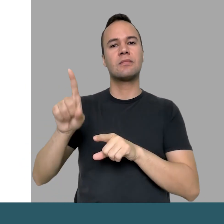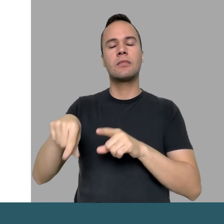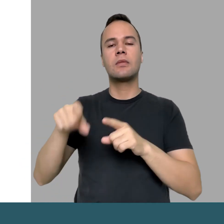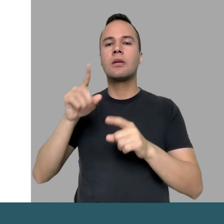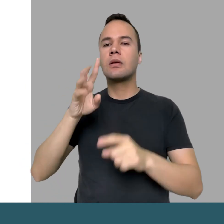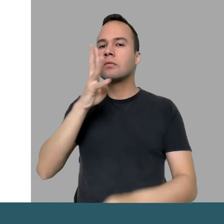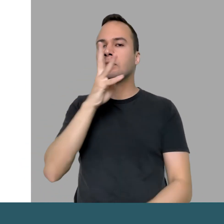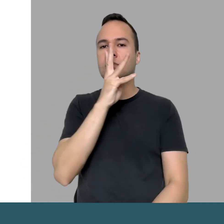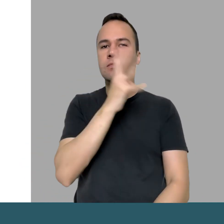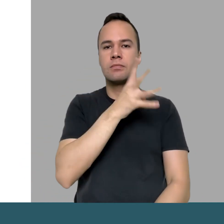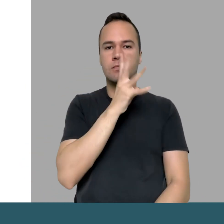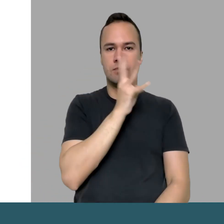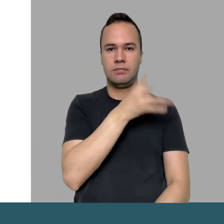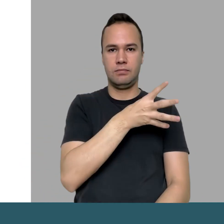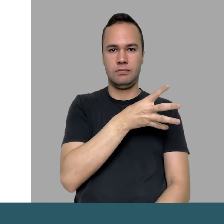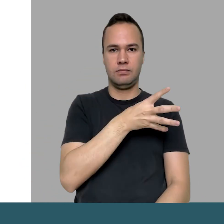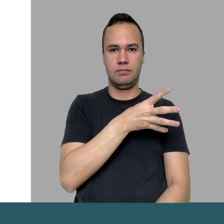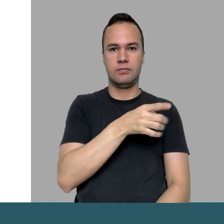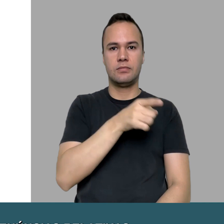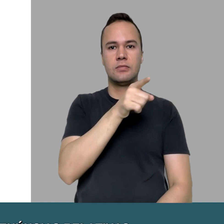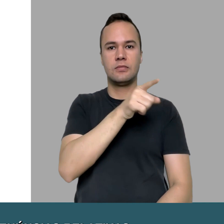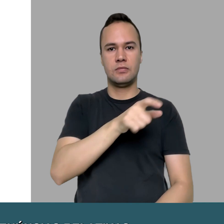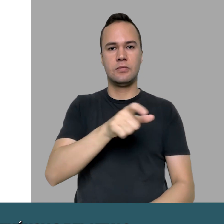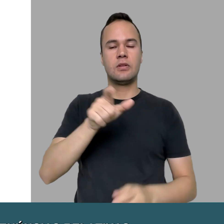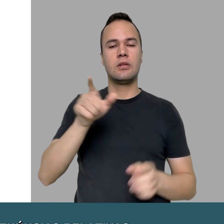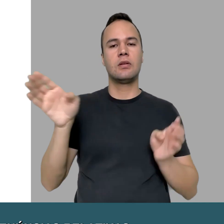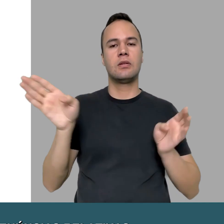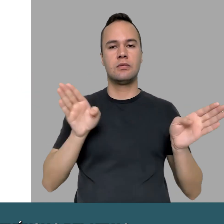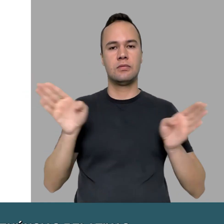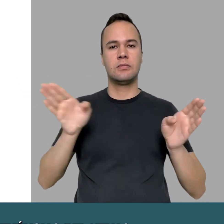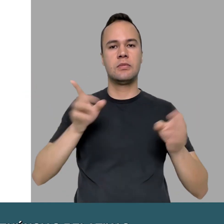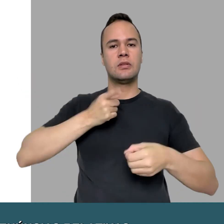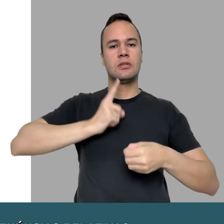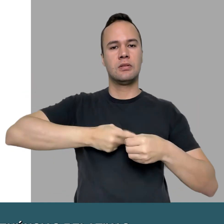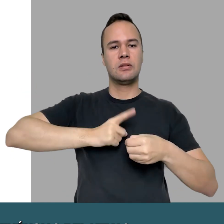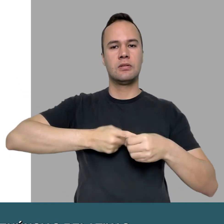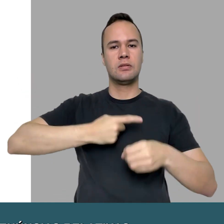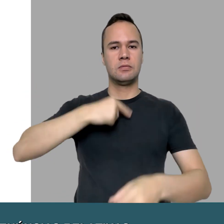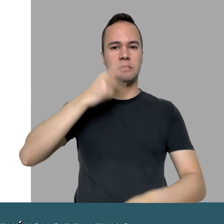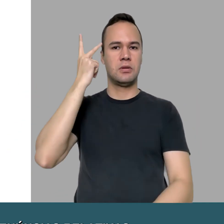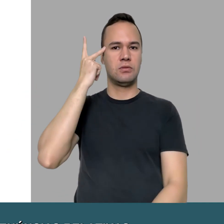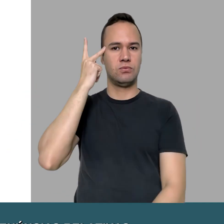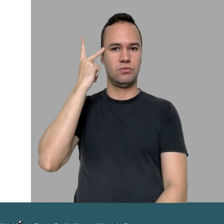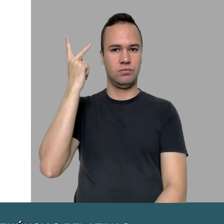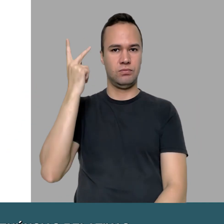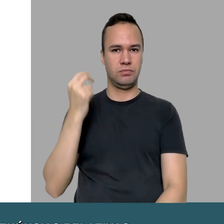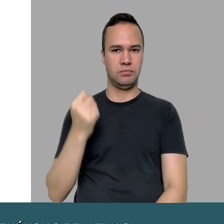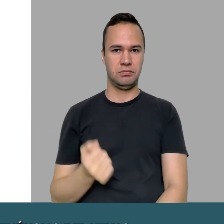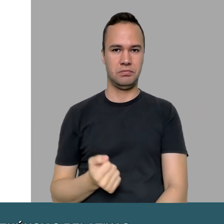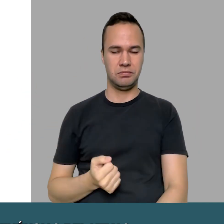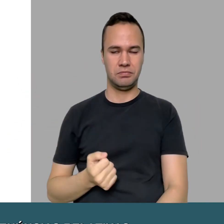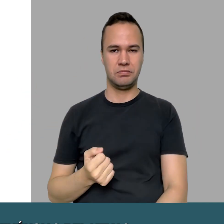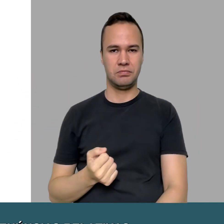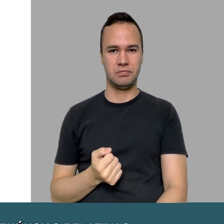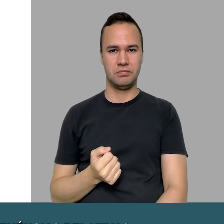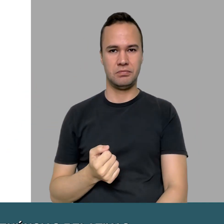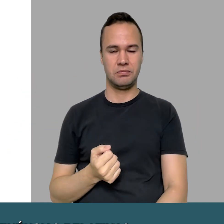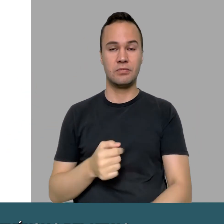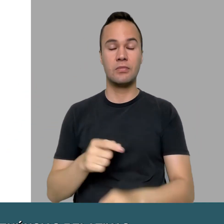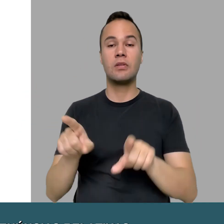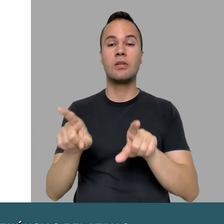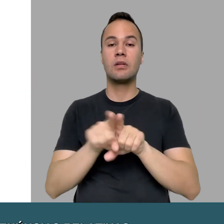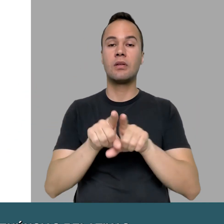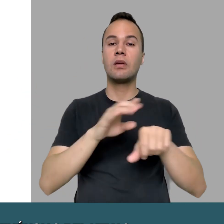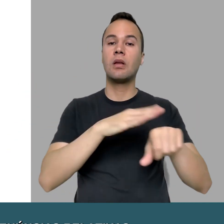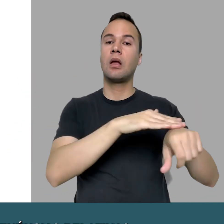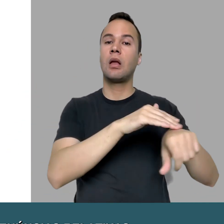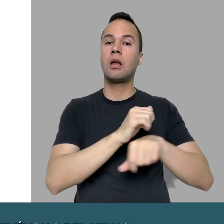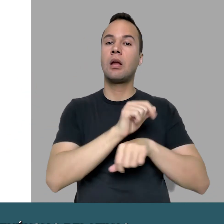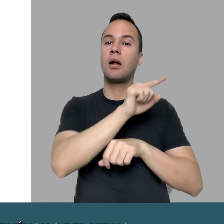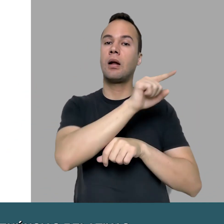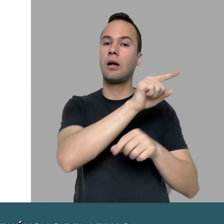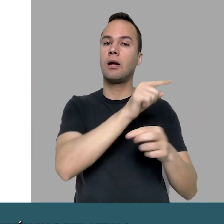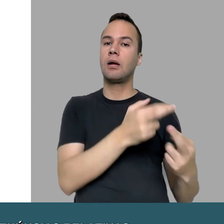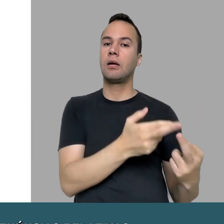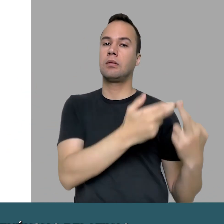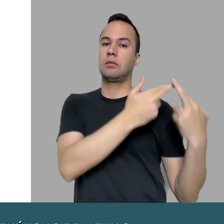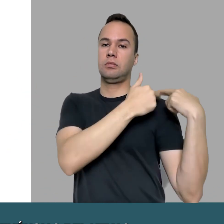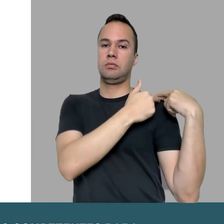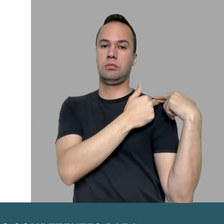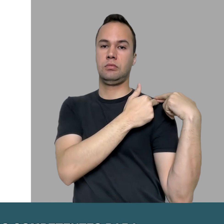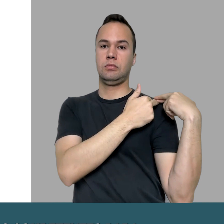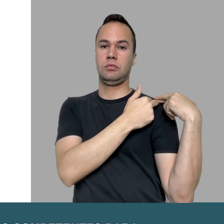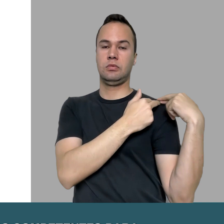A CPA também é responsável por examinar as denúncias relativas à acessibilidade na cidade de São Paulo